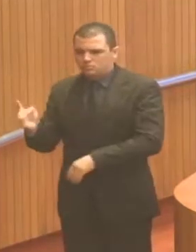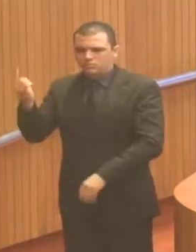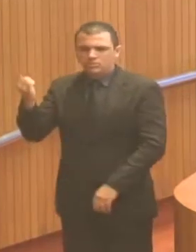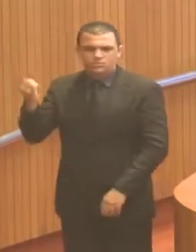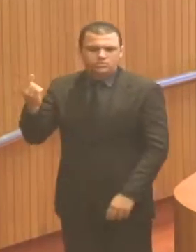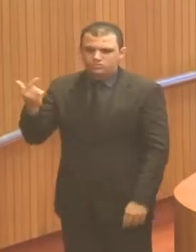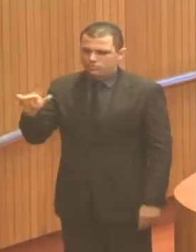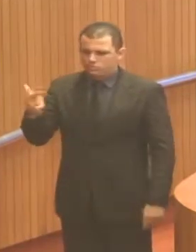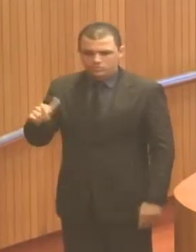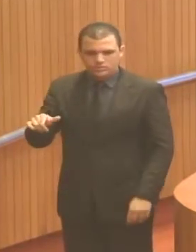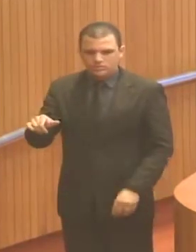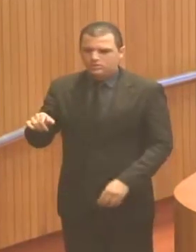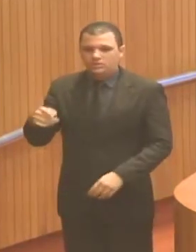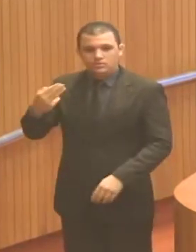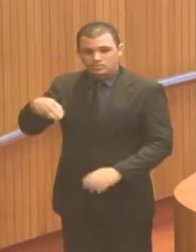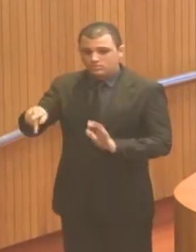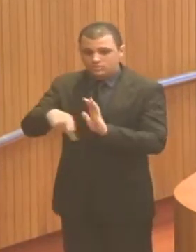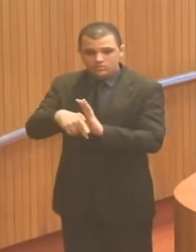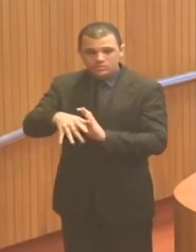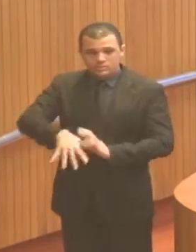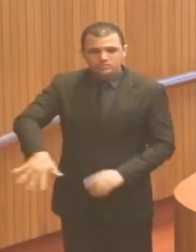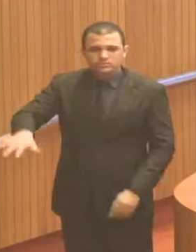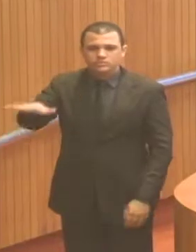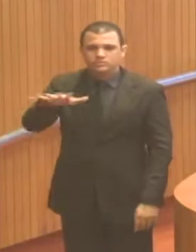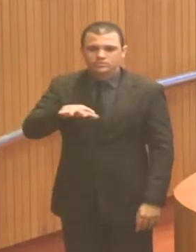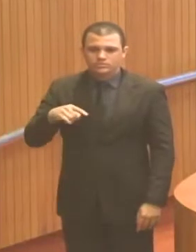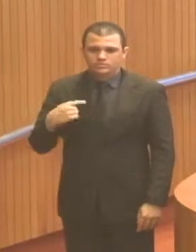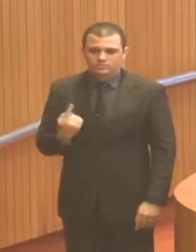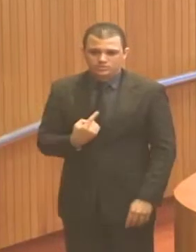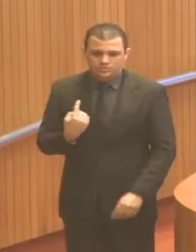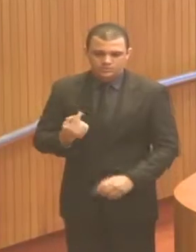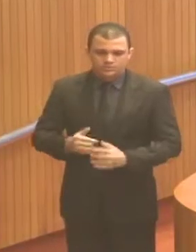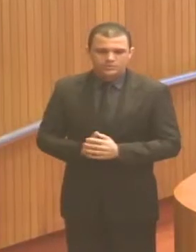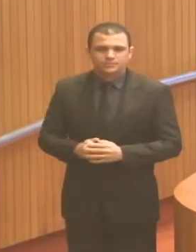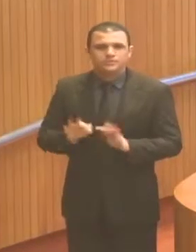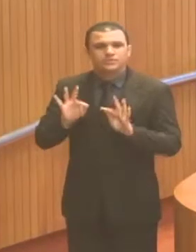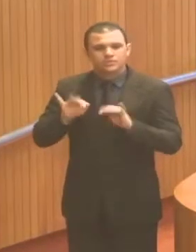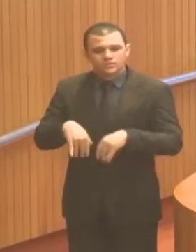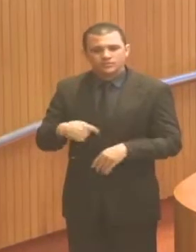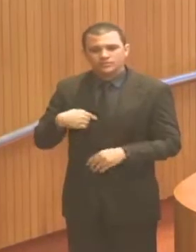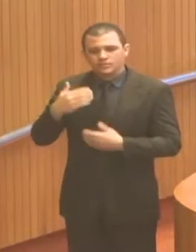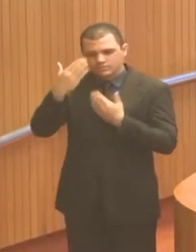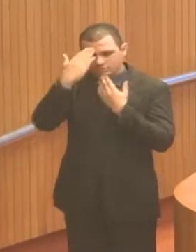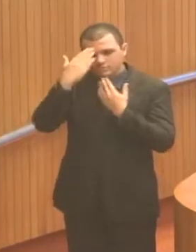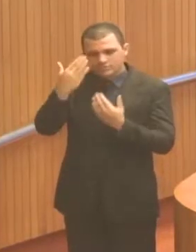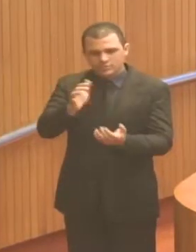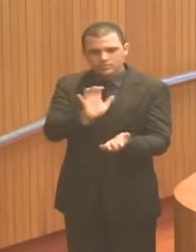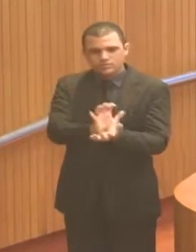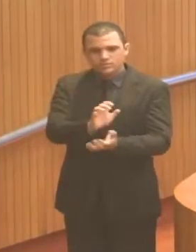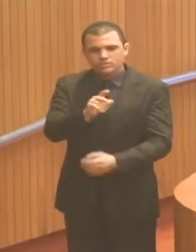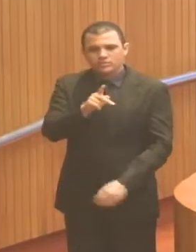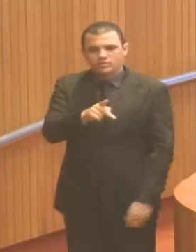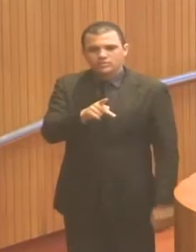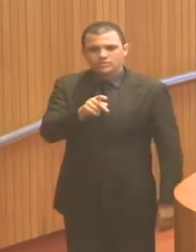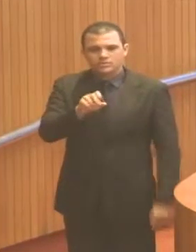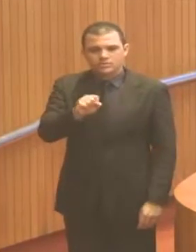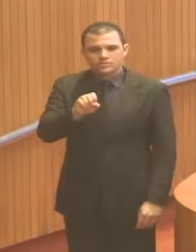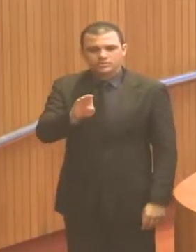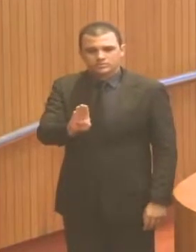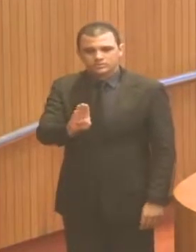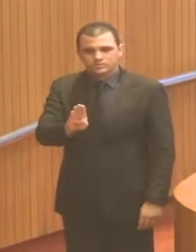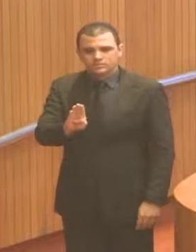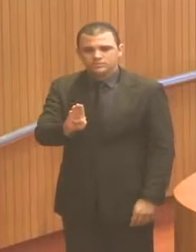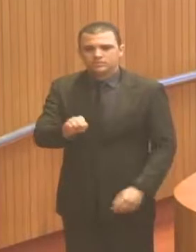de todos nós. Finalmente, quero agradecer ao Partido Socialista Brasileiro, o PSB,